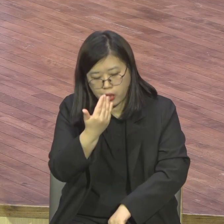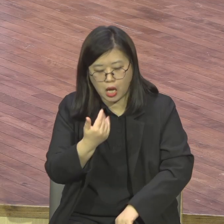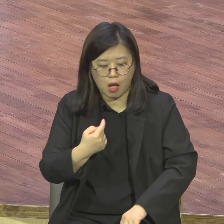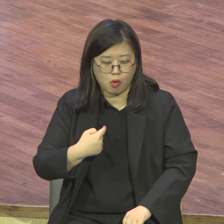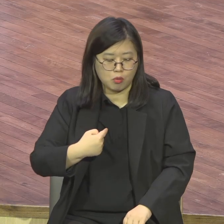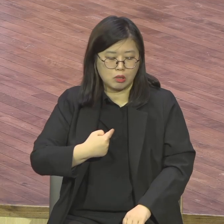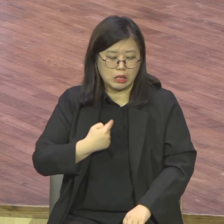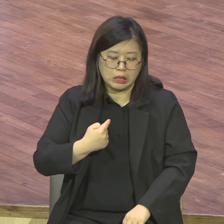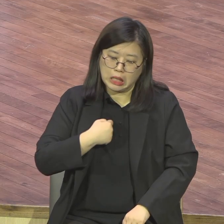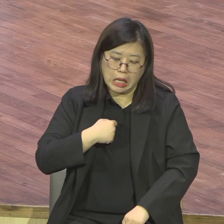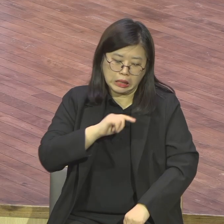하나님의 일을 할 때요.